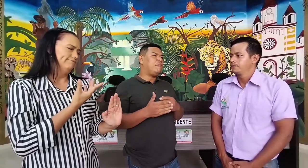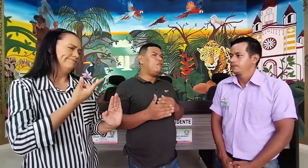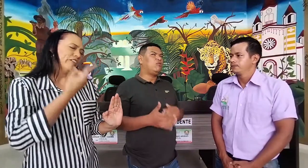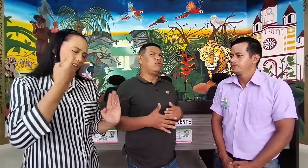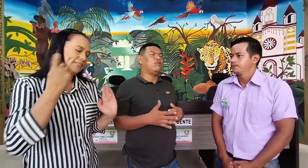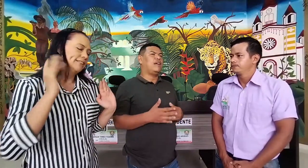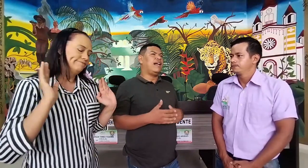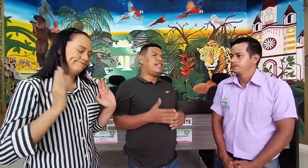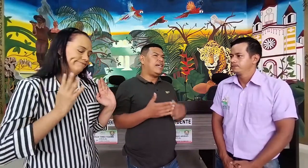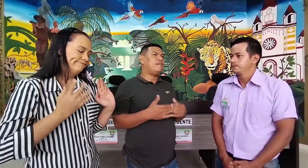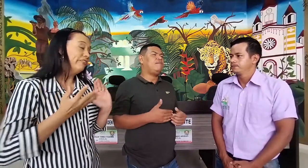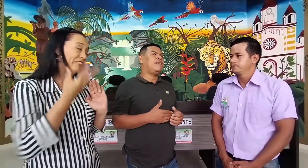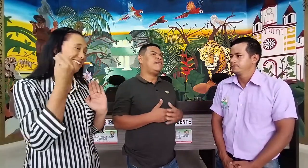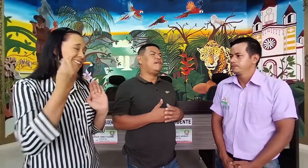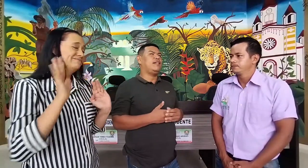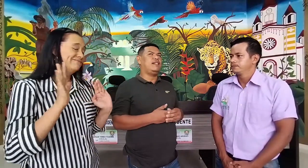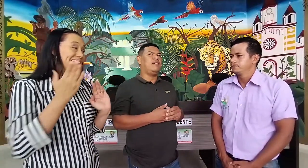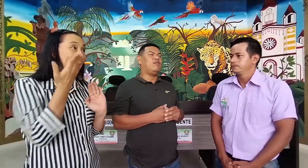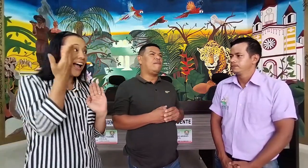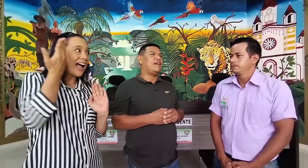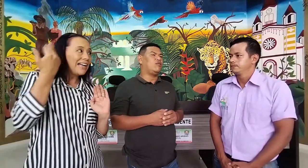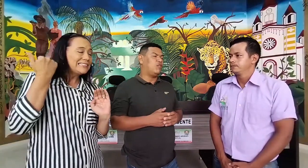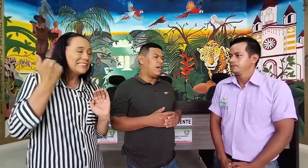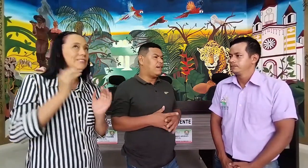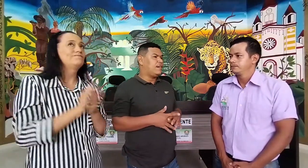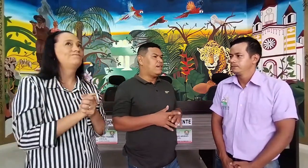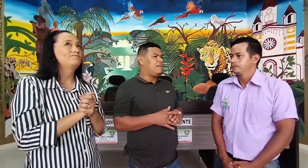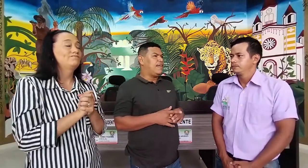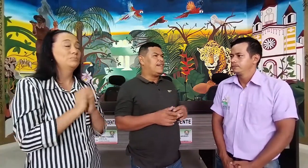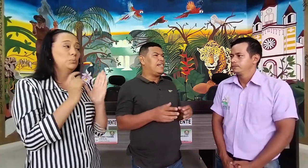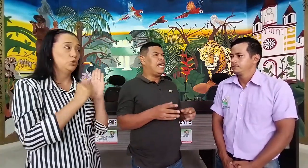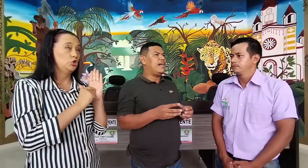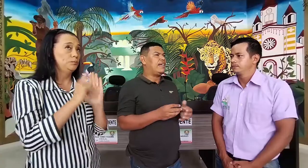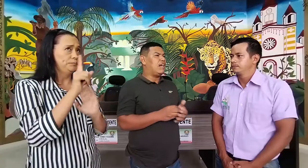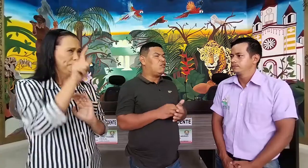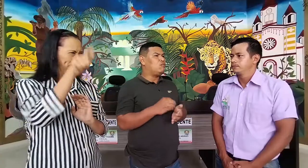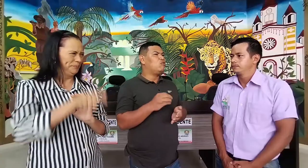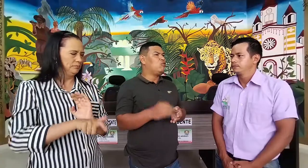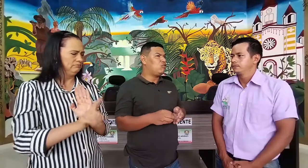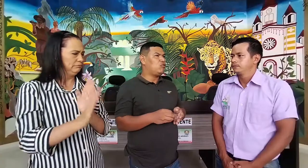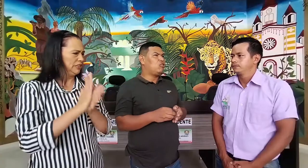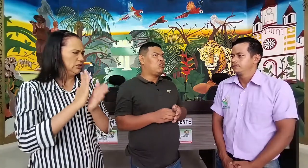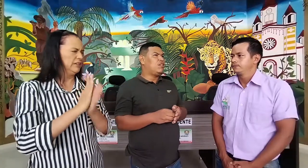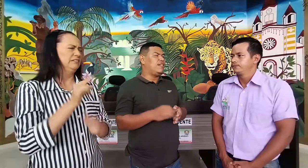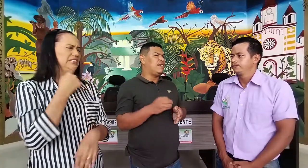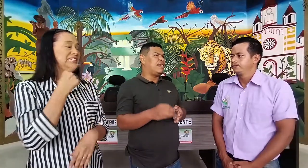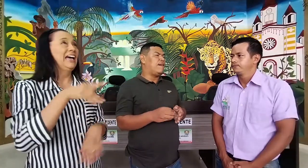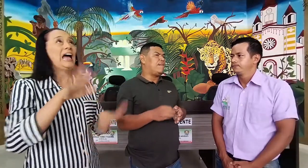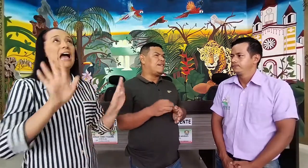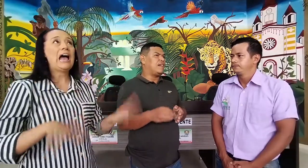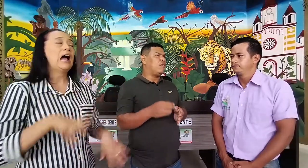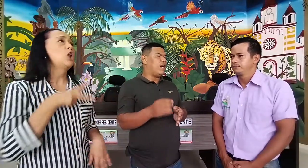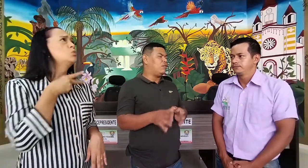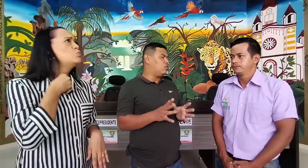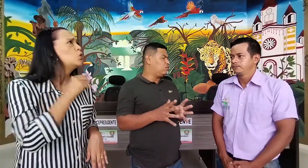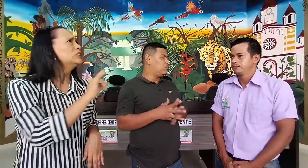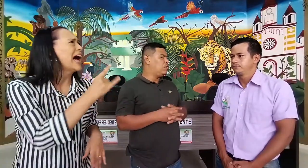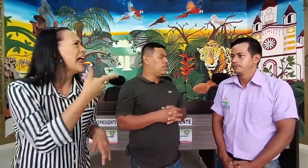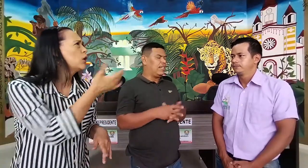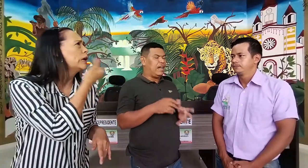mucho. Ayer precisamente una persona me decía que a los mudos les estaba pasando algo, que tenían